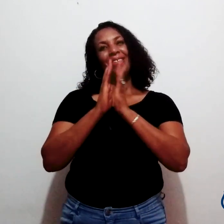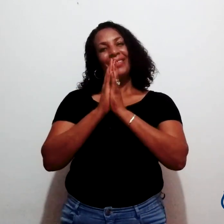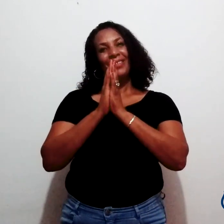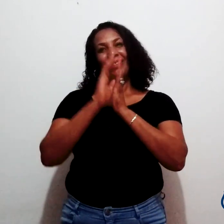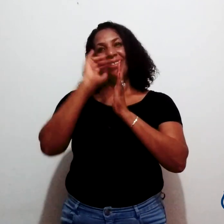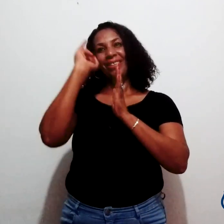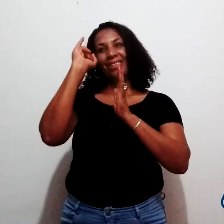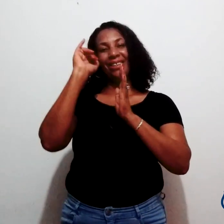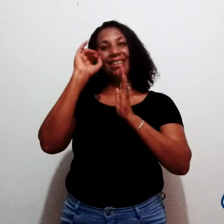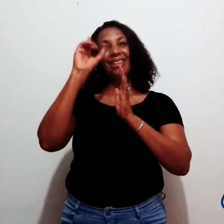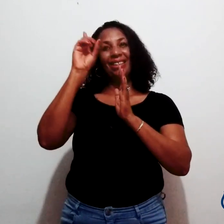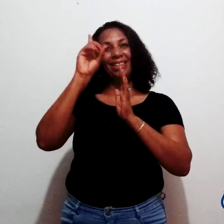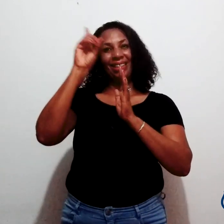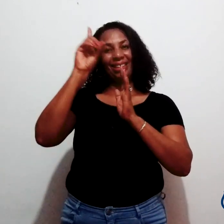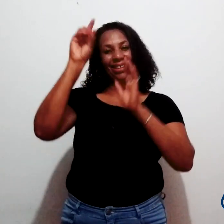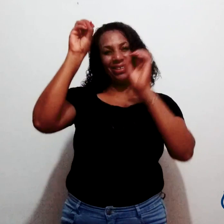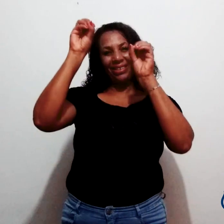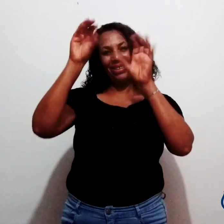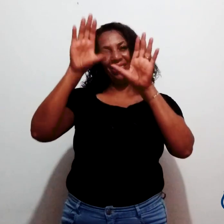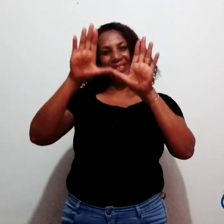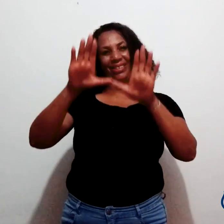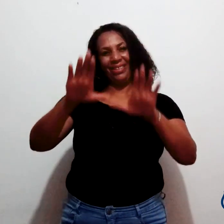abençoe a todos vocês, a cada um de vocês.